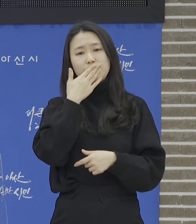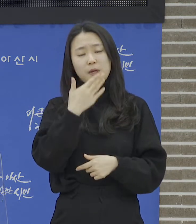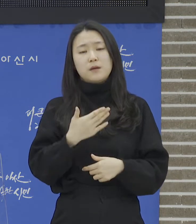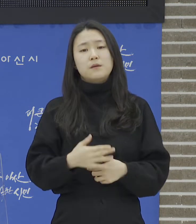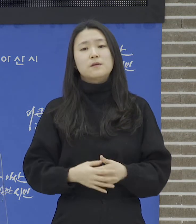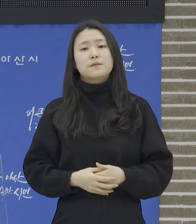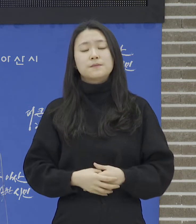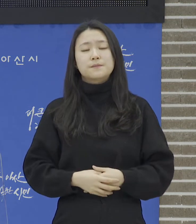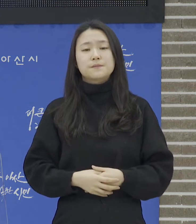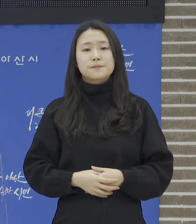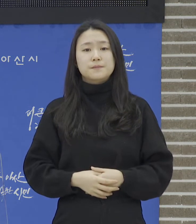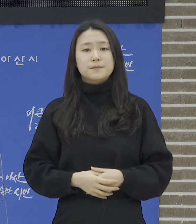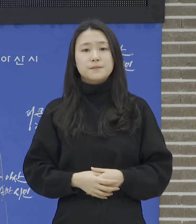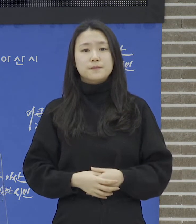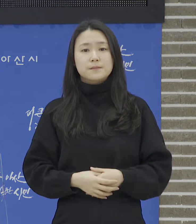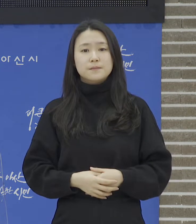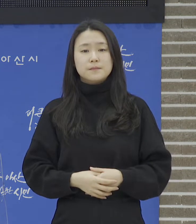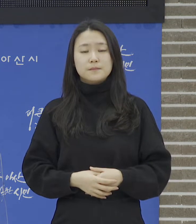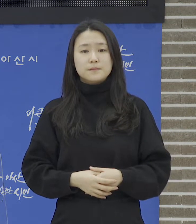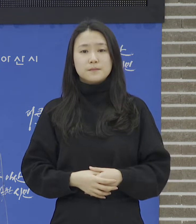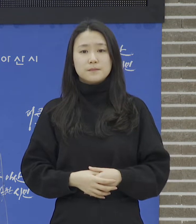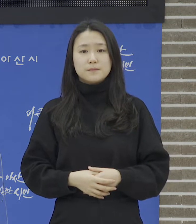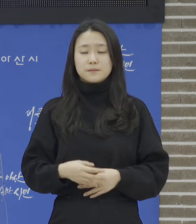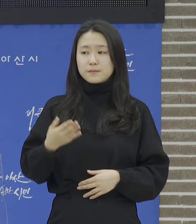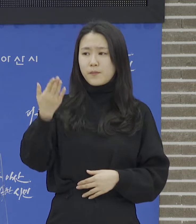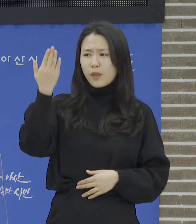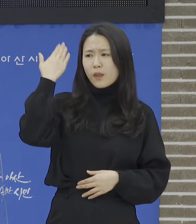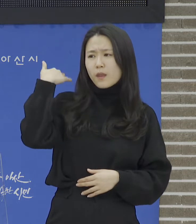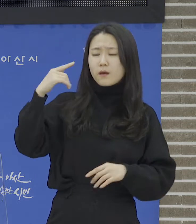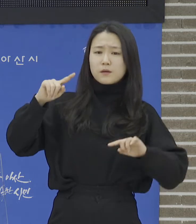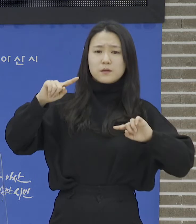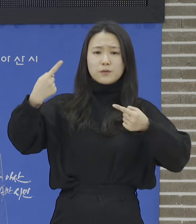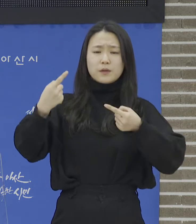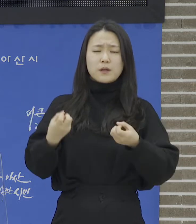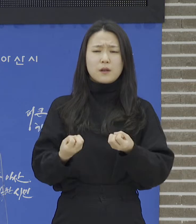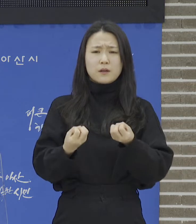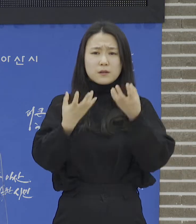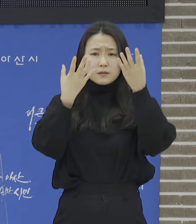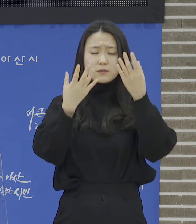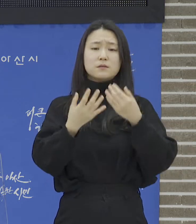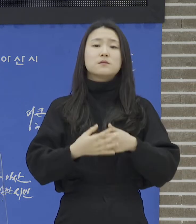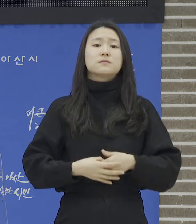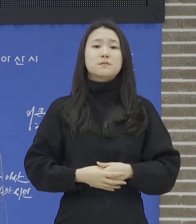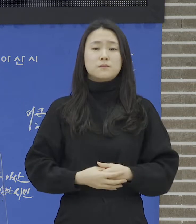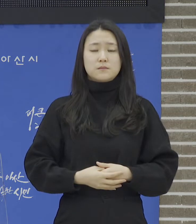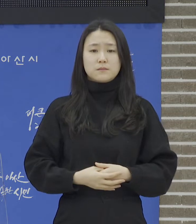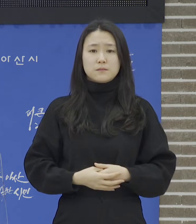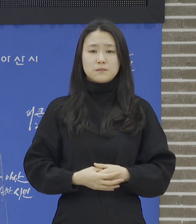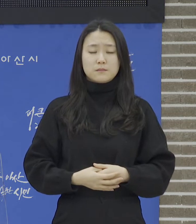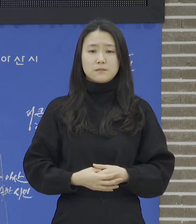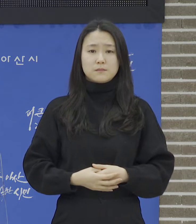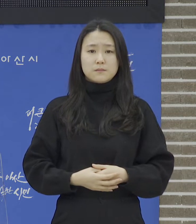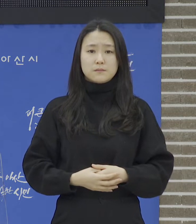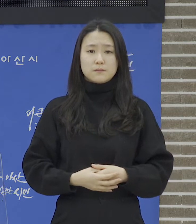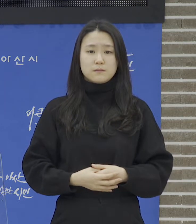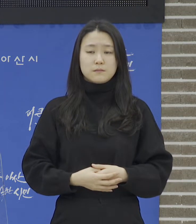발표한 바 있습니다. 얼마 있으면 설 명절 연휴가 가까웁니다. 설